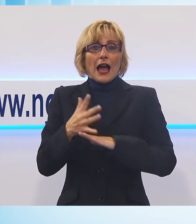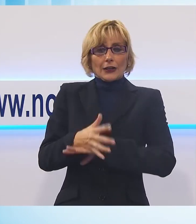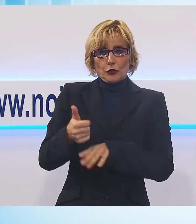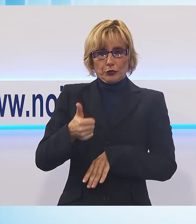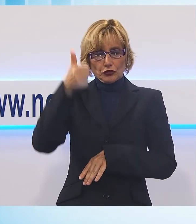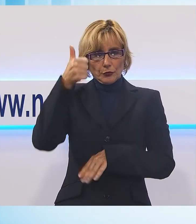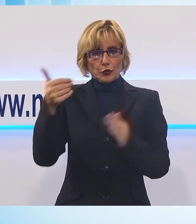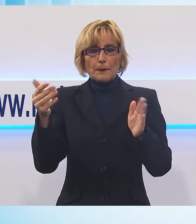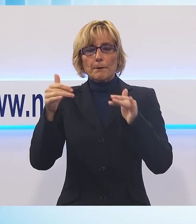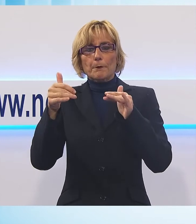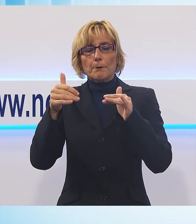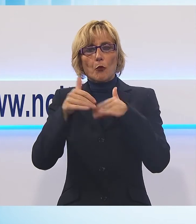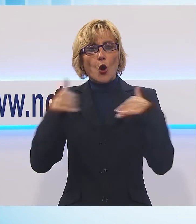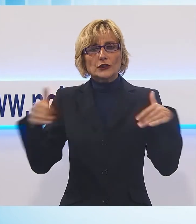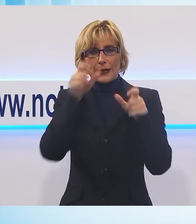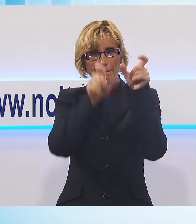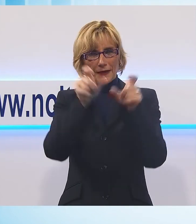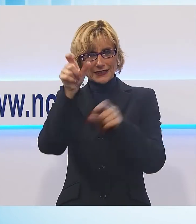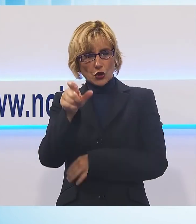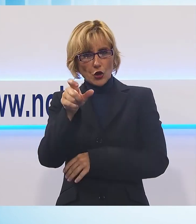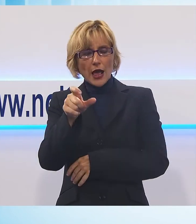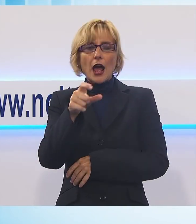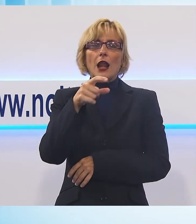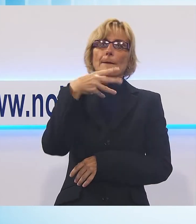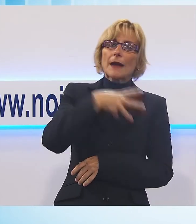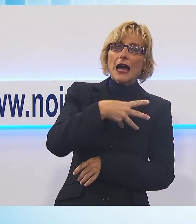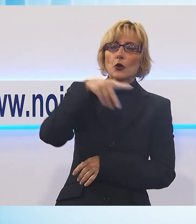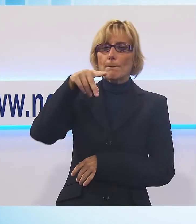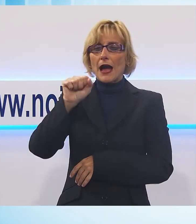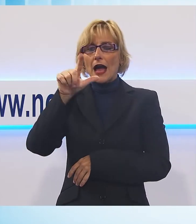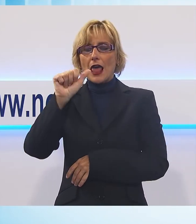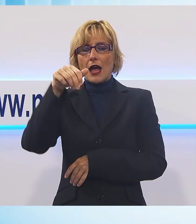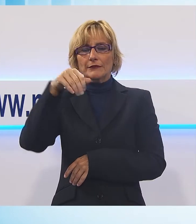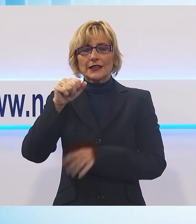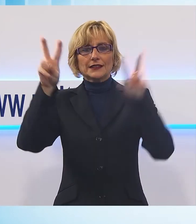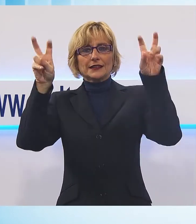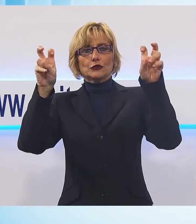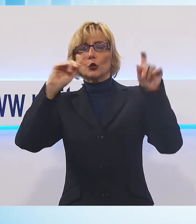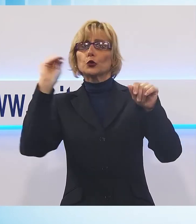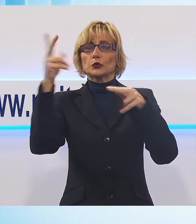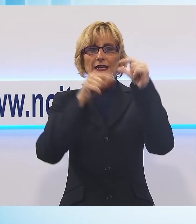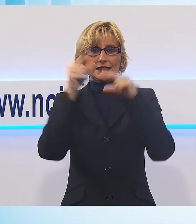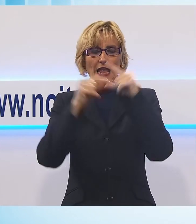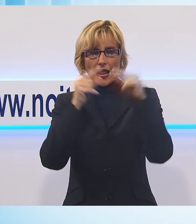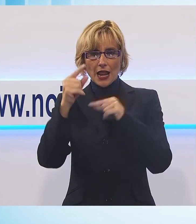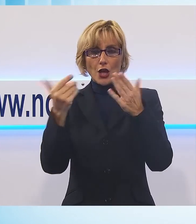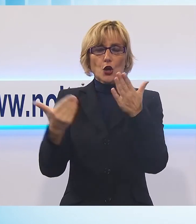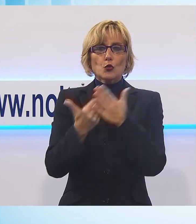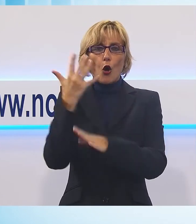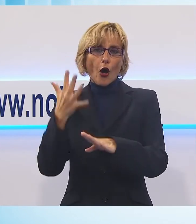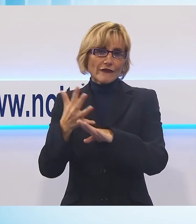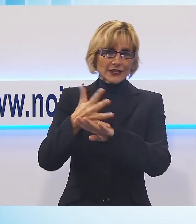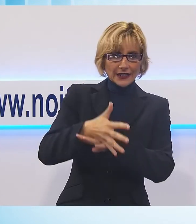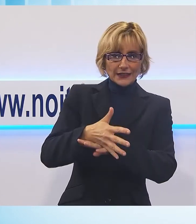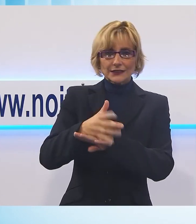inaugurata la mostra personale del pittore Marco Palamidessi intitolata Tutte Stelle, allestita nel nuovo ingresso predisposto a spazio